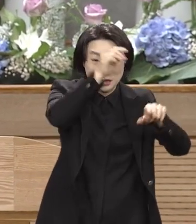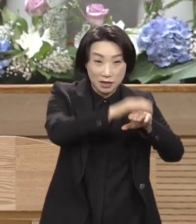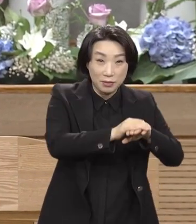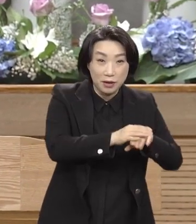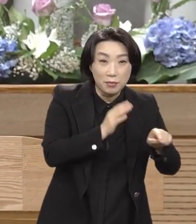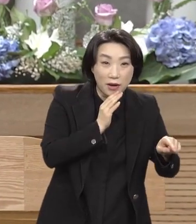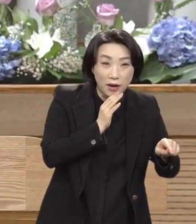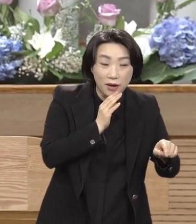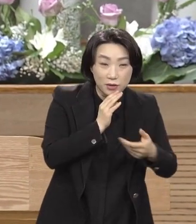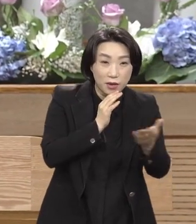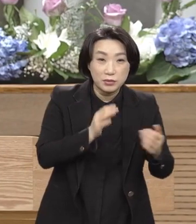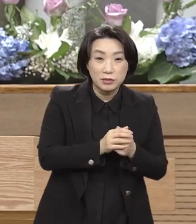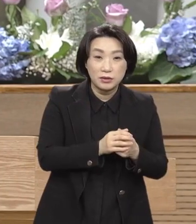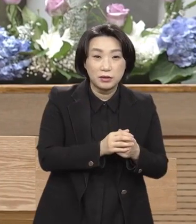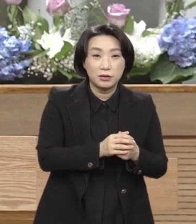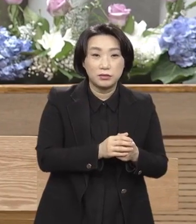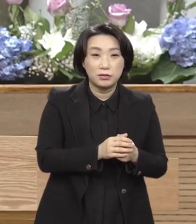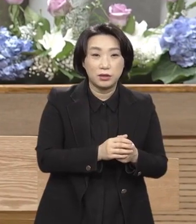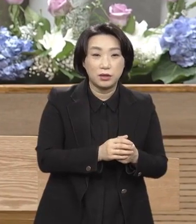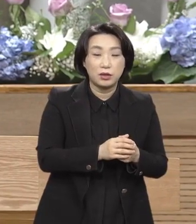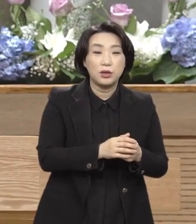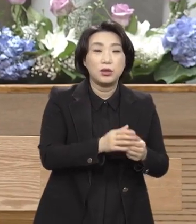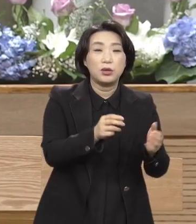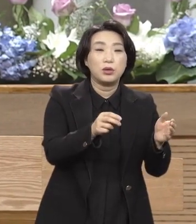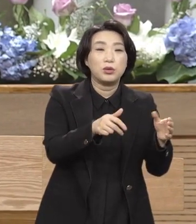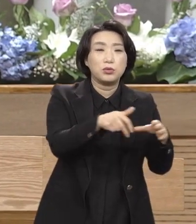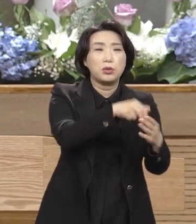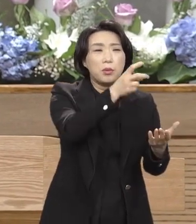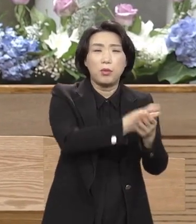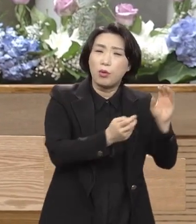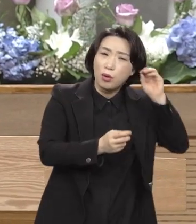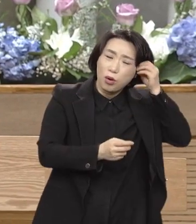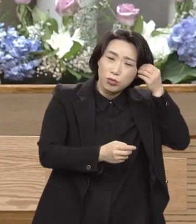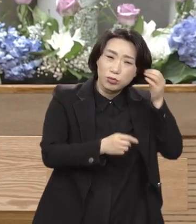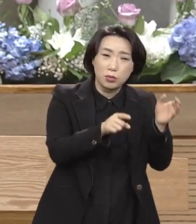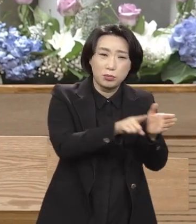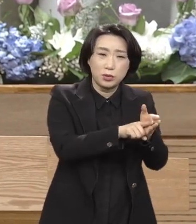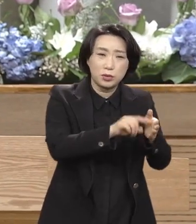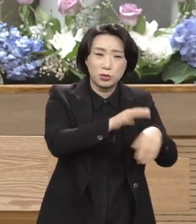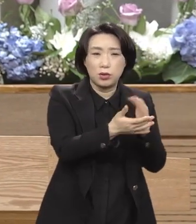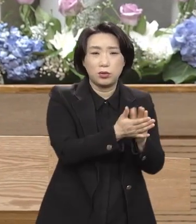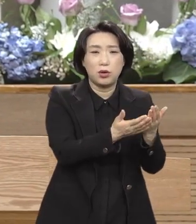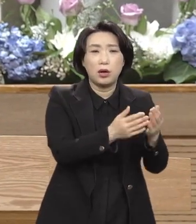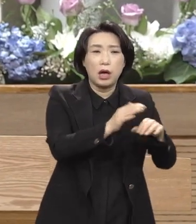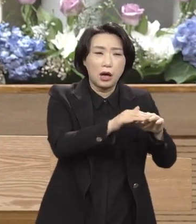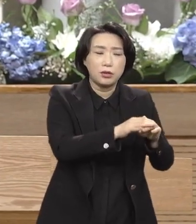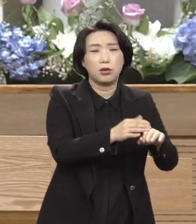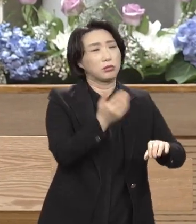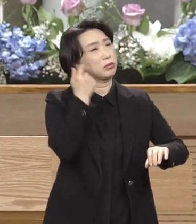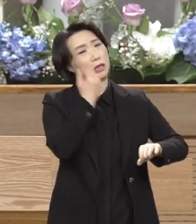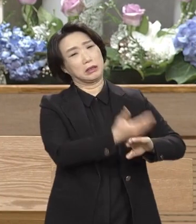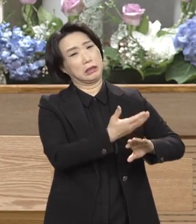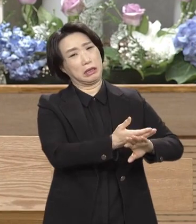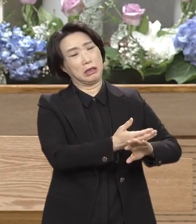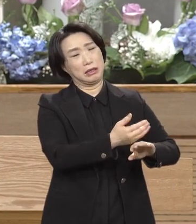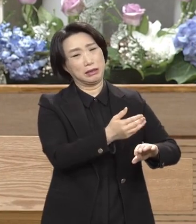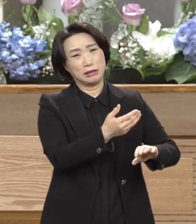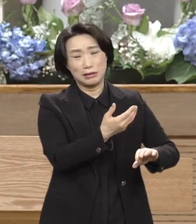엉뚱한 교리를 가지고 믿어가면서 성경 해석을 완전히 달려야죠 달려가면서